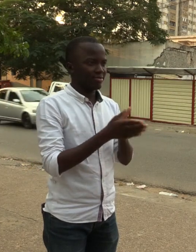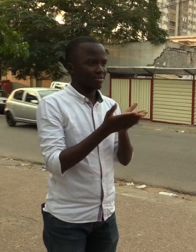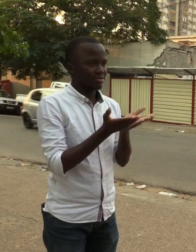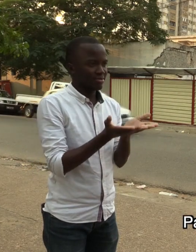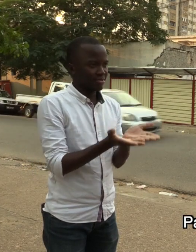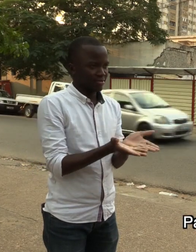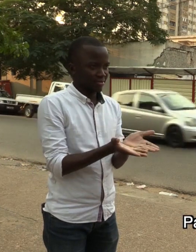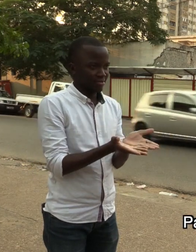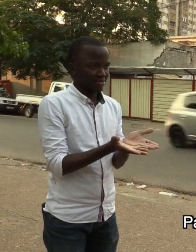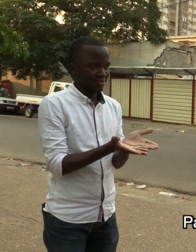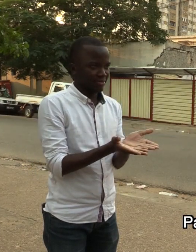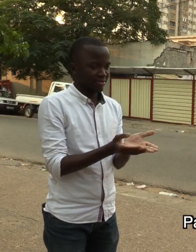passaporte,